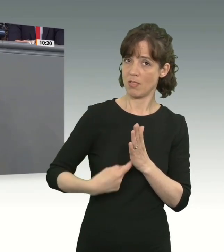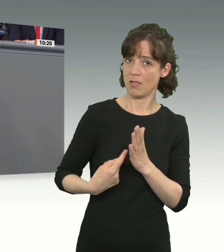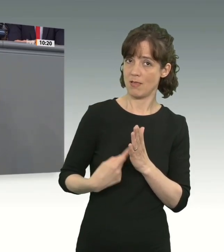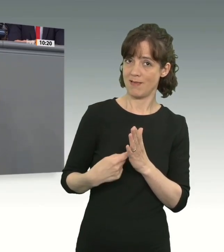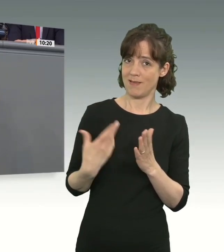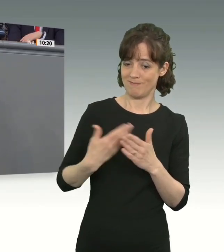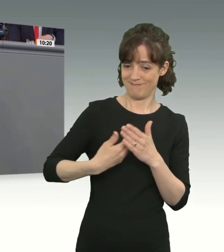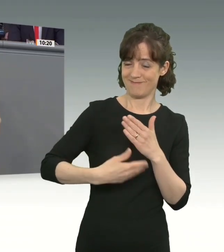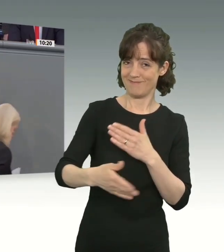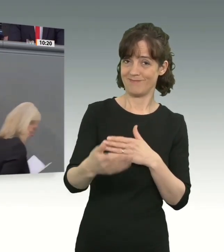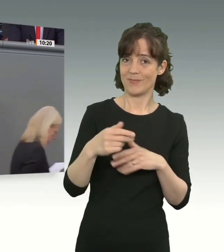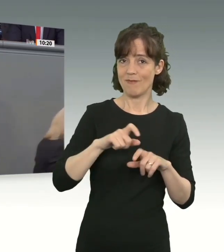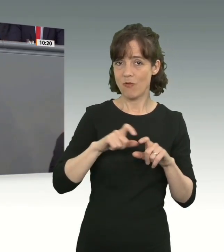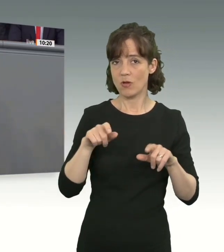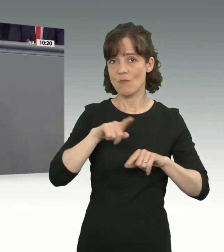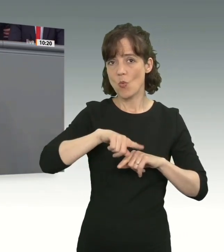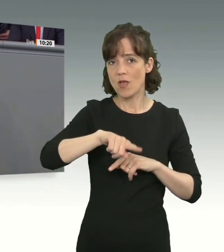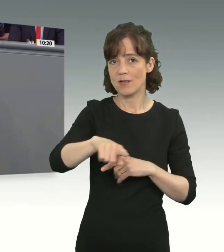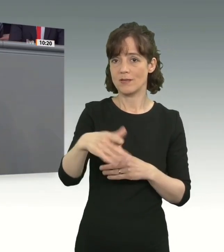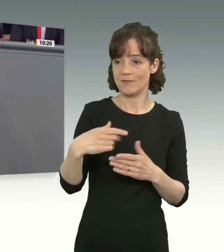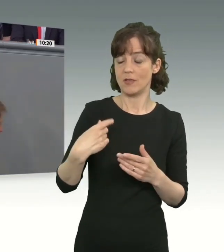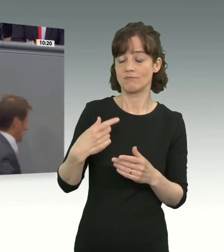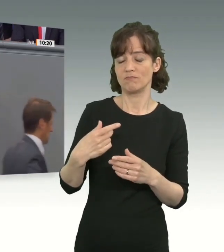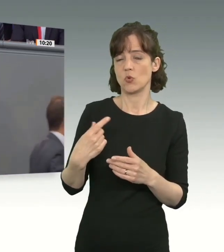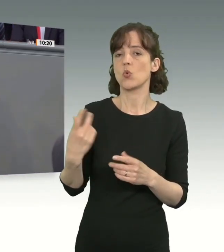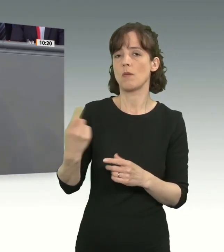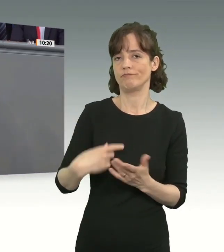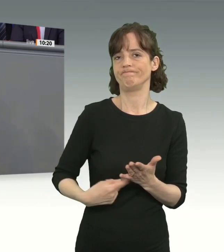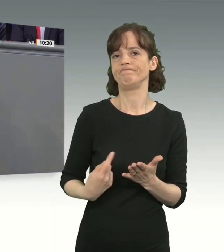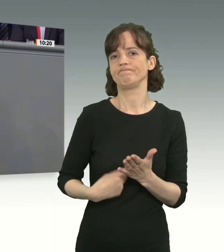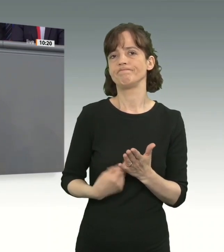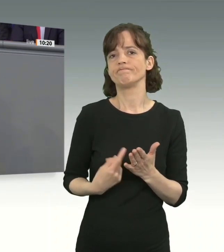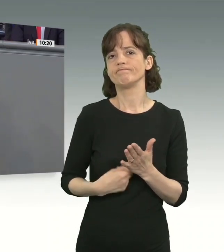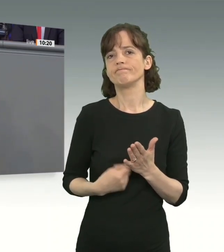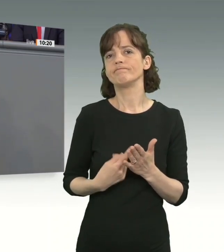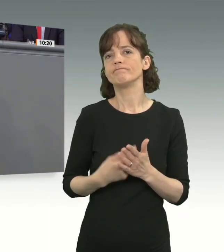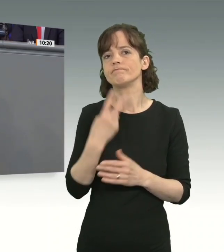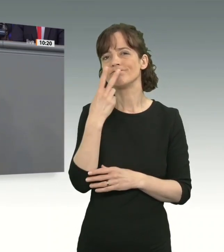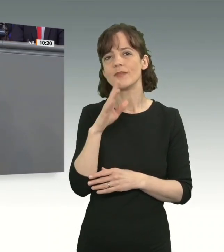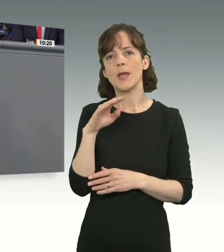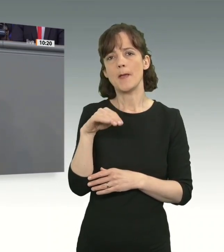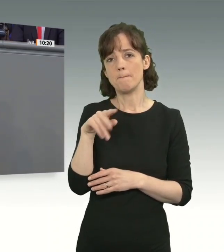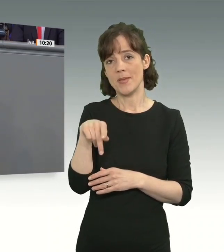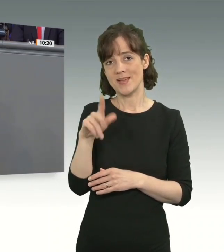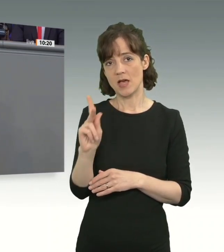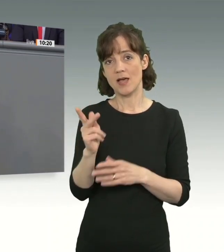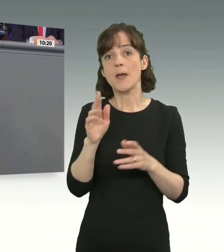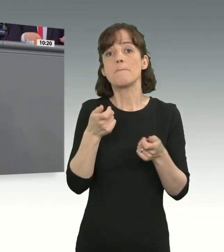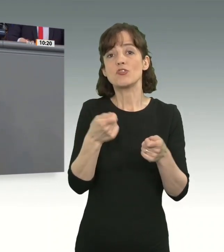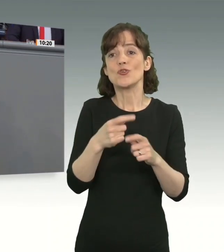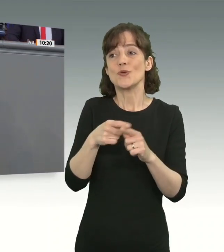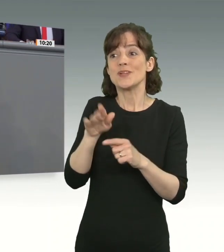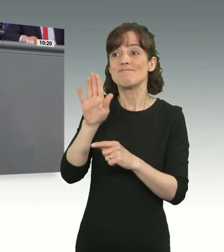den nächsten Wochen und Monaten hier bei Ihnen einfordern werden und sehen werden, ob sie den Beschlüssen der MPK und ihres